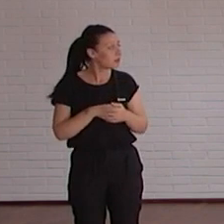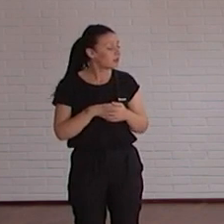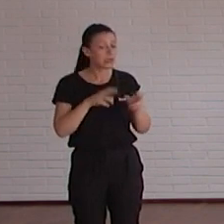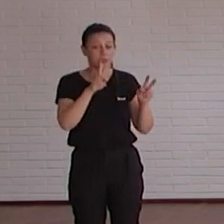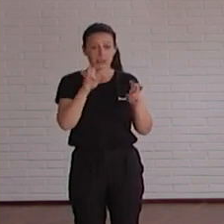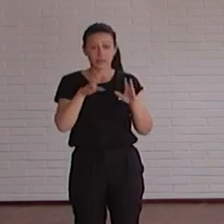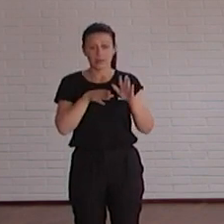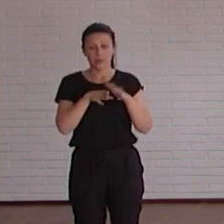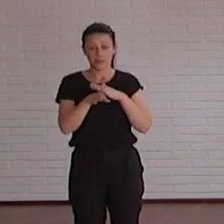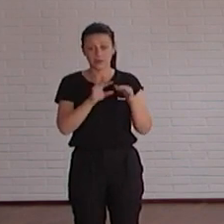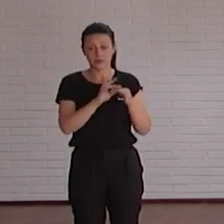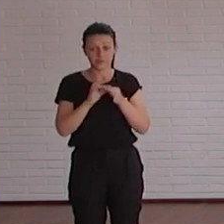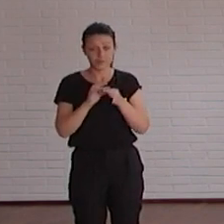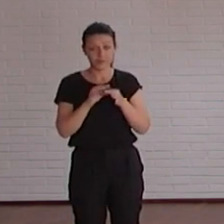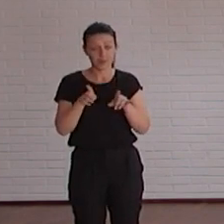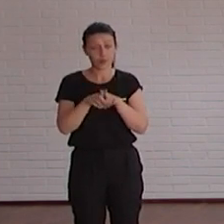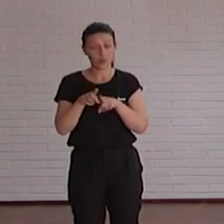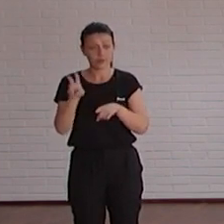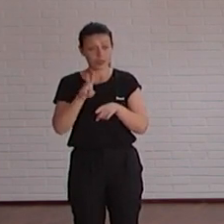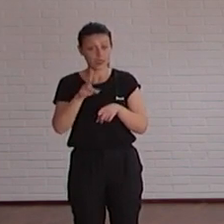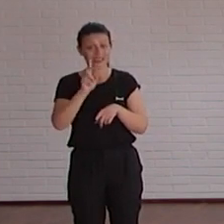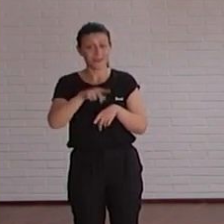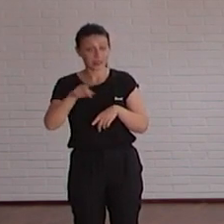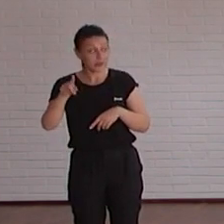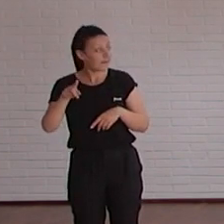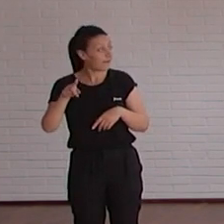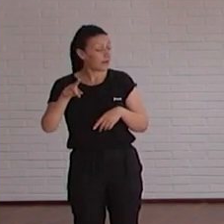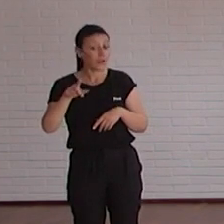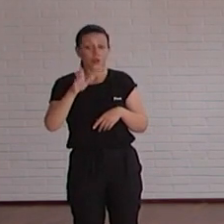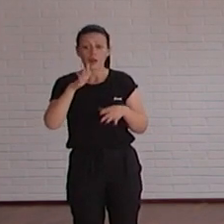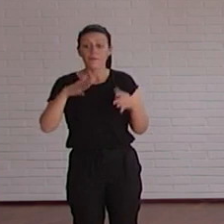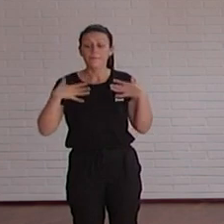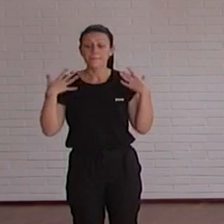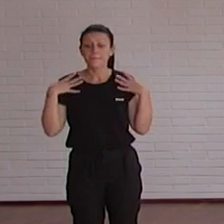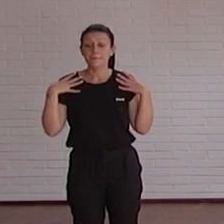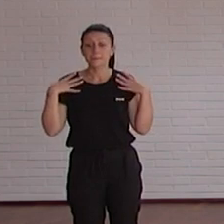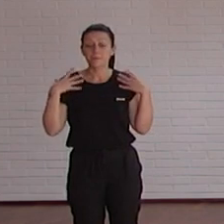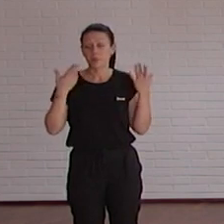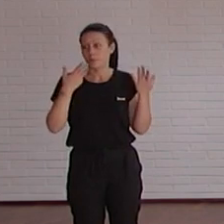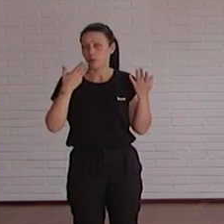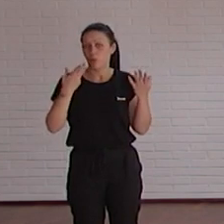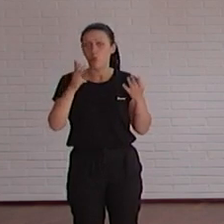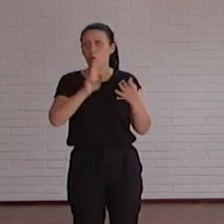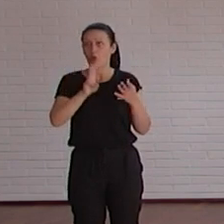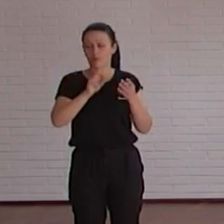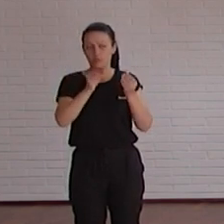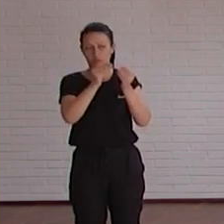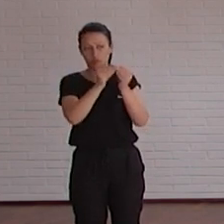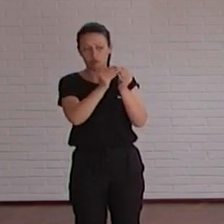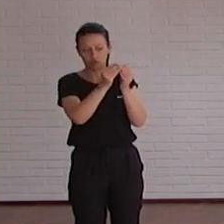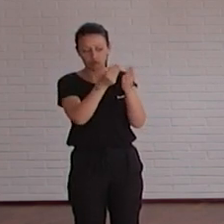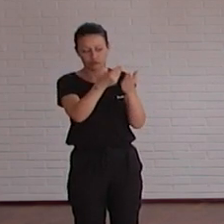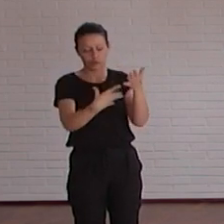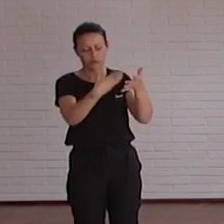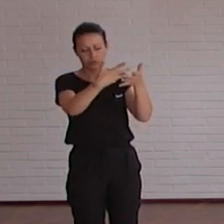accesibilidad como igual que estamos haciendo nosotros con Buala que te valida y todo eso ahora es sorprendente porque tú estás haciendo un Word por ejemplo y cuando lo vas a